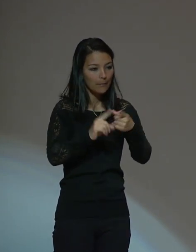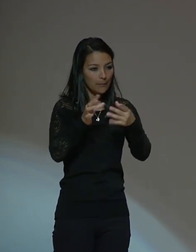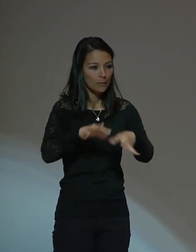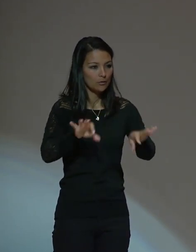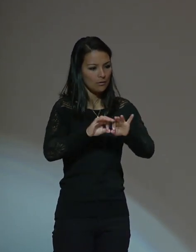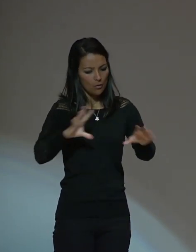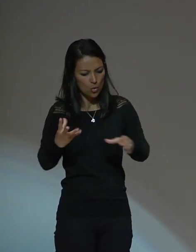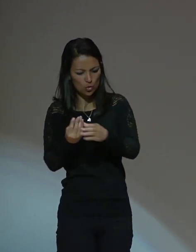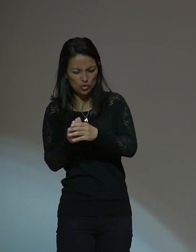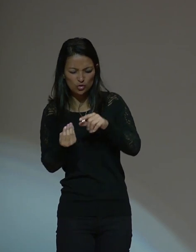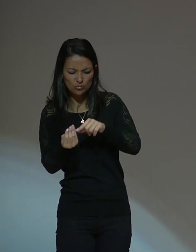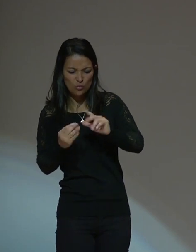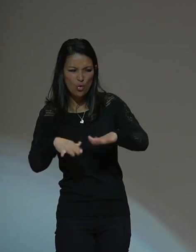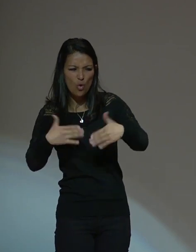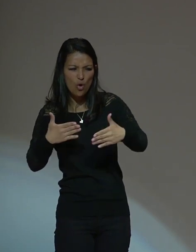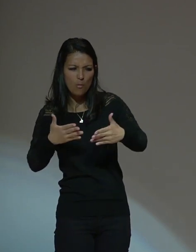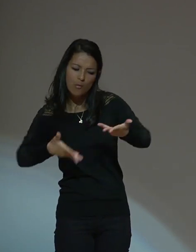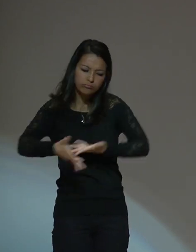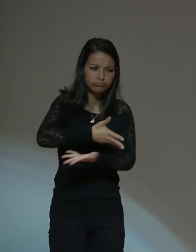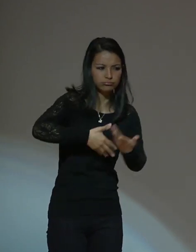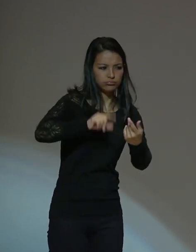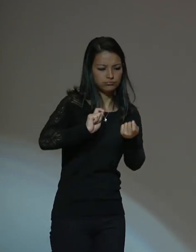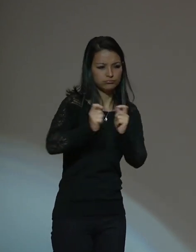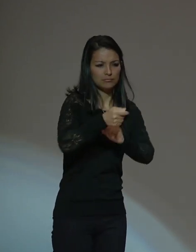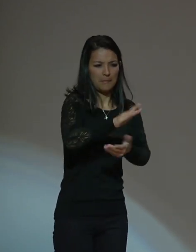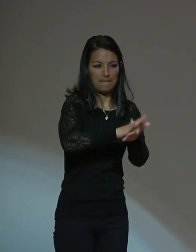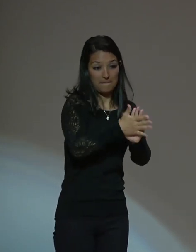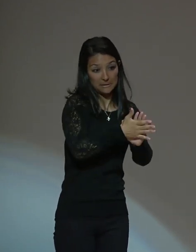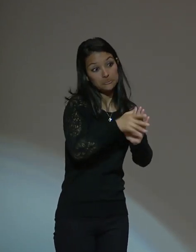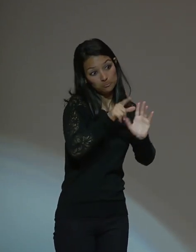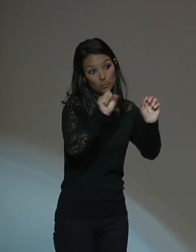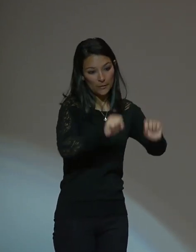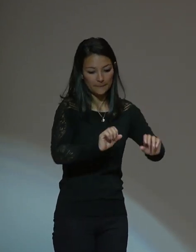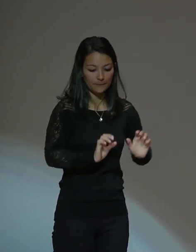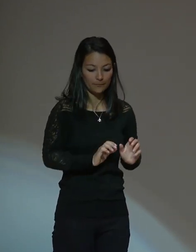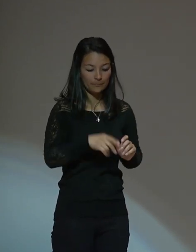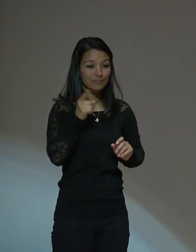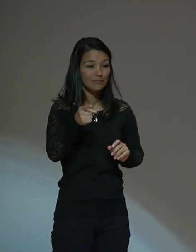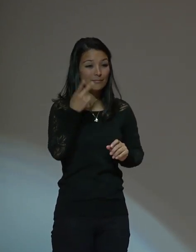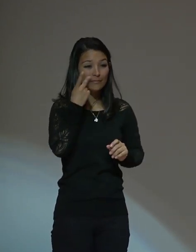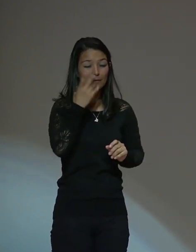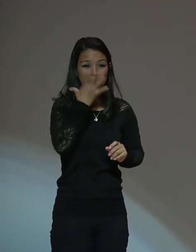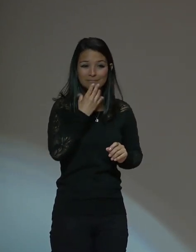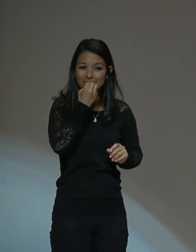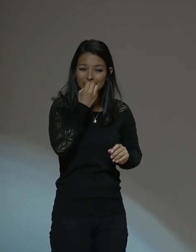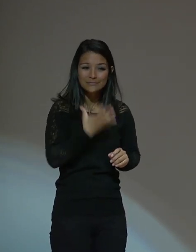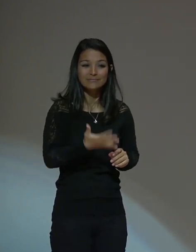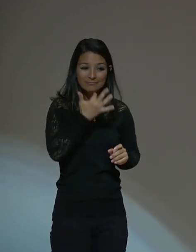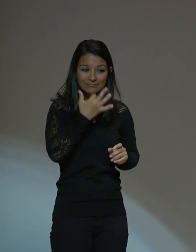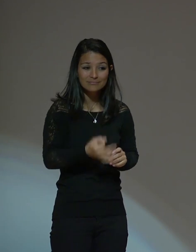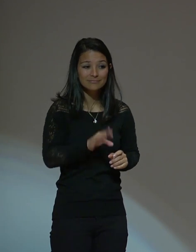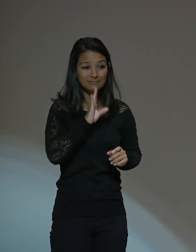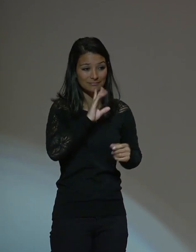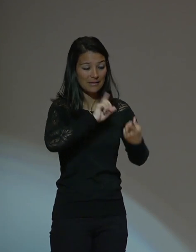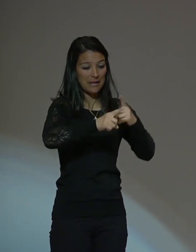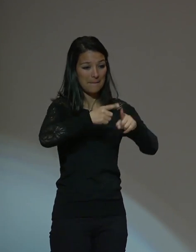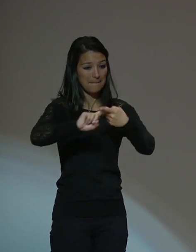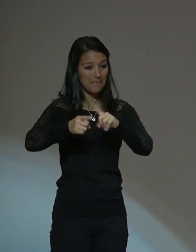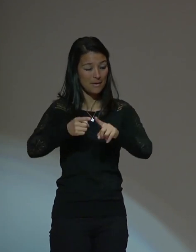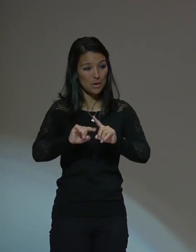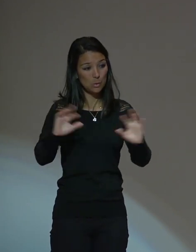Y cómo es lo bello en recibir a amigos